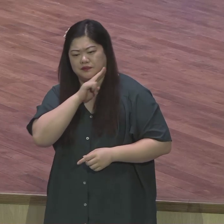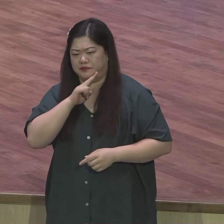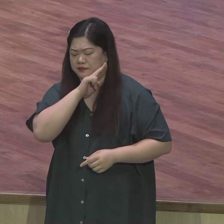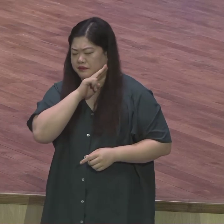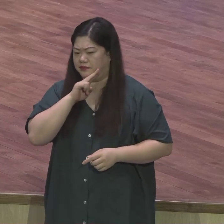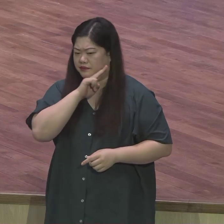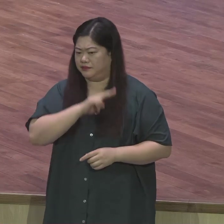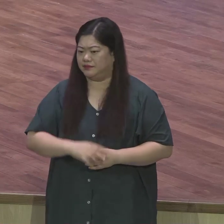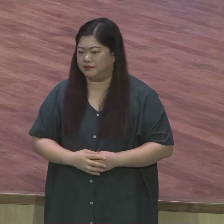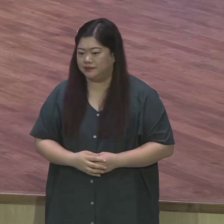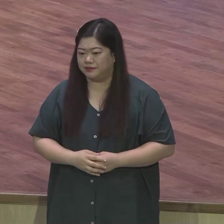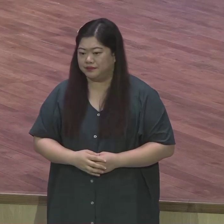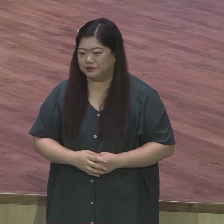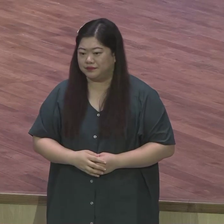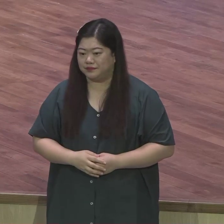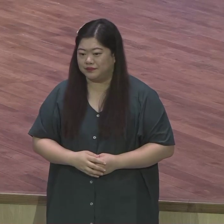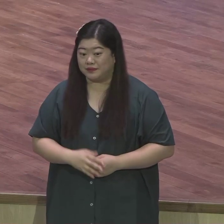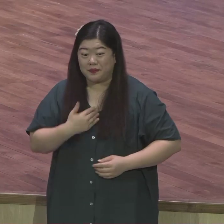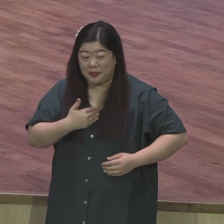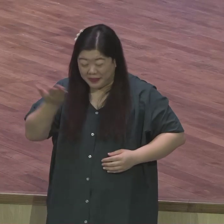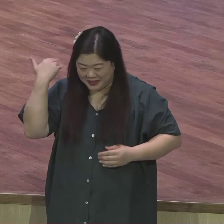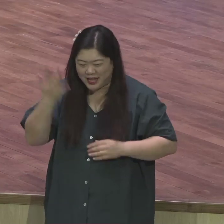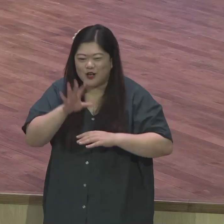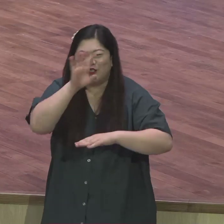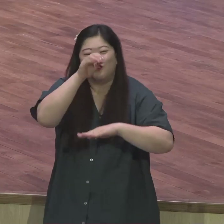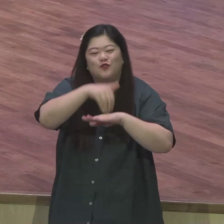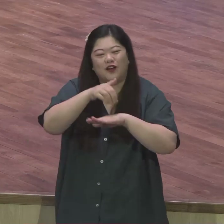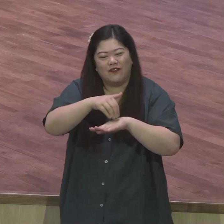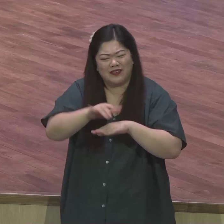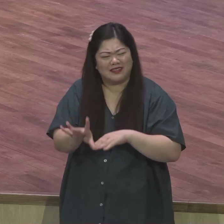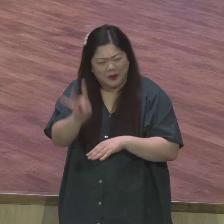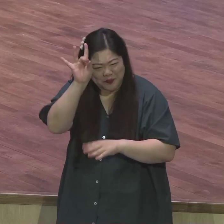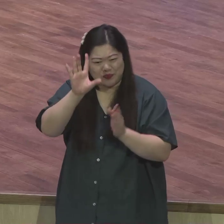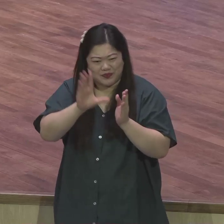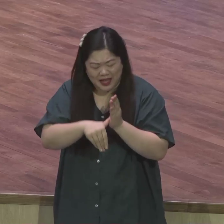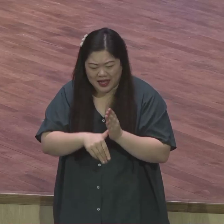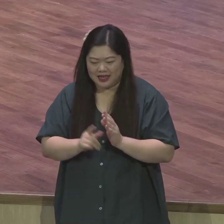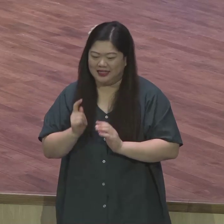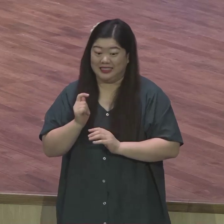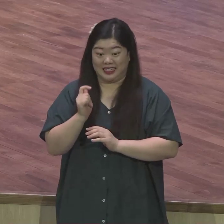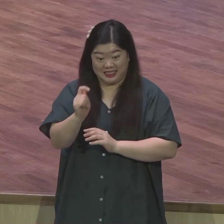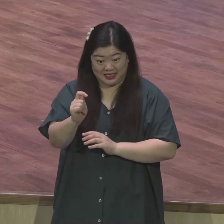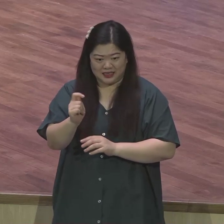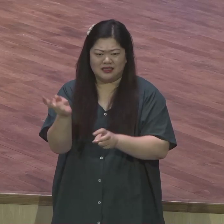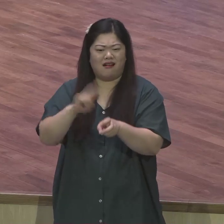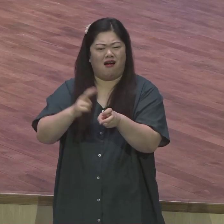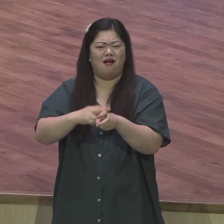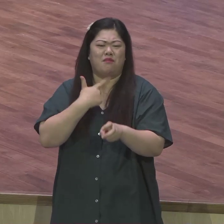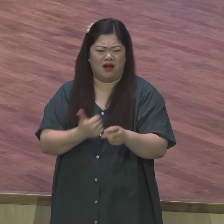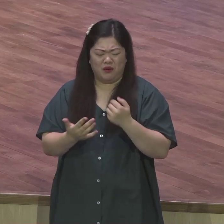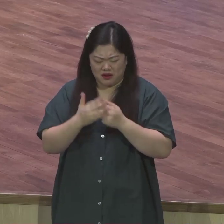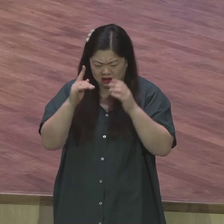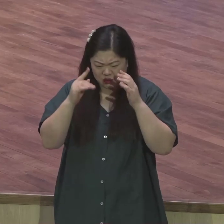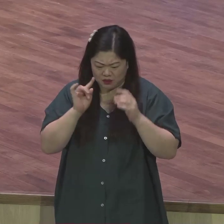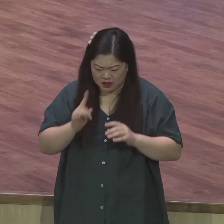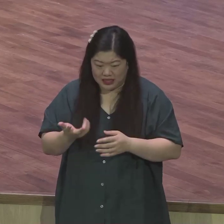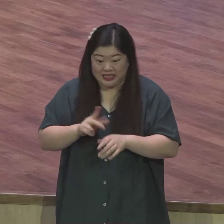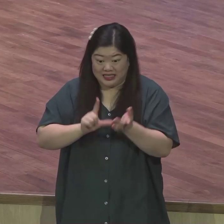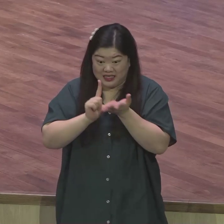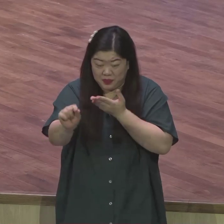한참 울름받을 할 때 택시를 타잖아요 막 지방 가면 택시 타고 여수 내리면 여수에서 순차 내리면 또 비행기